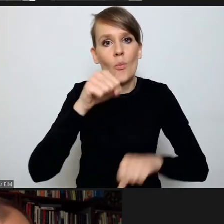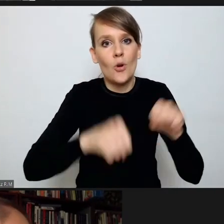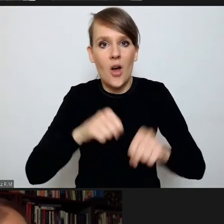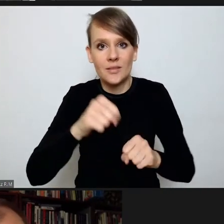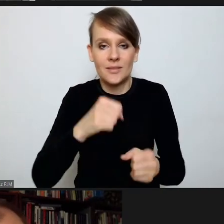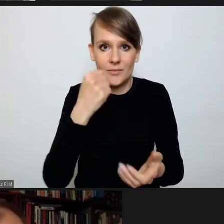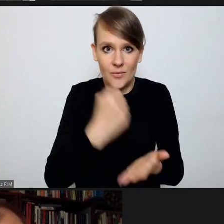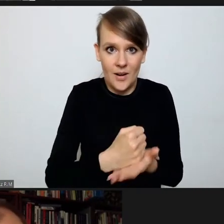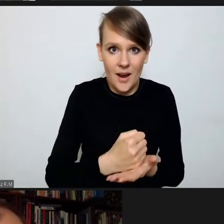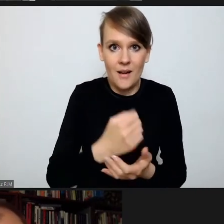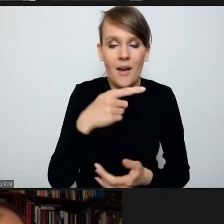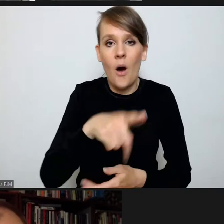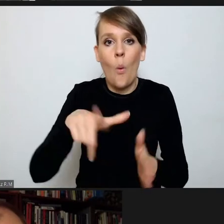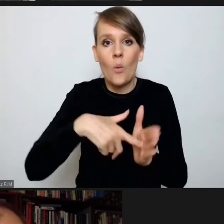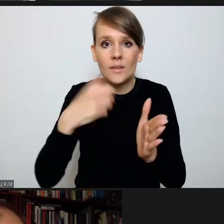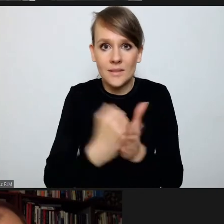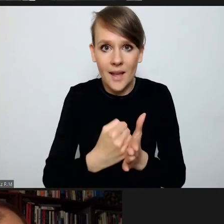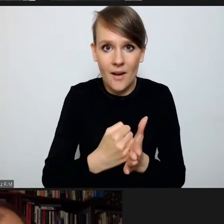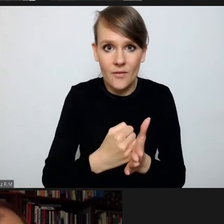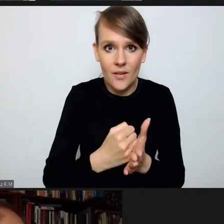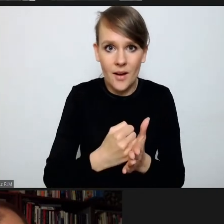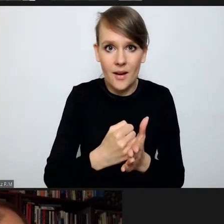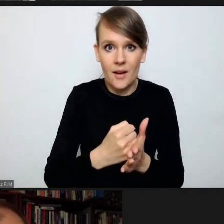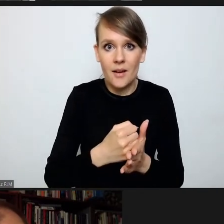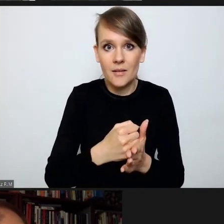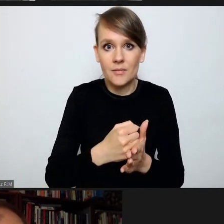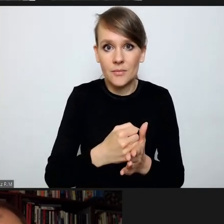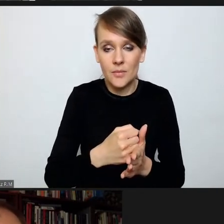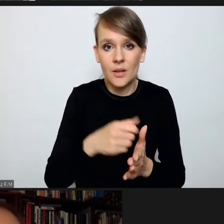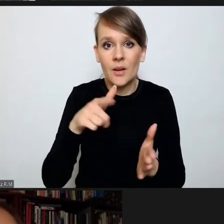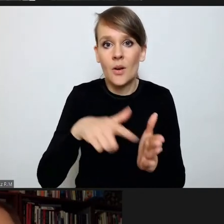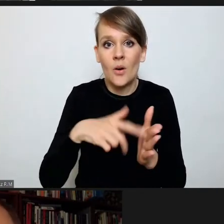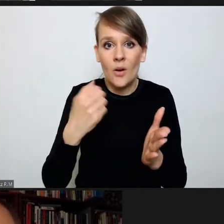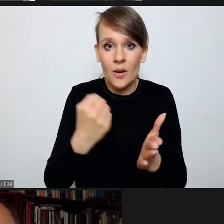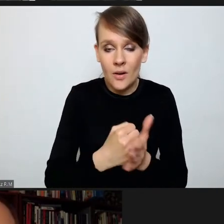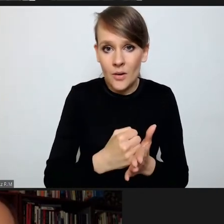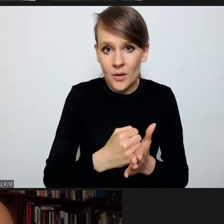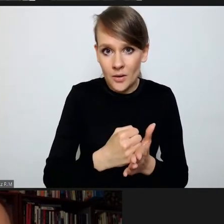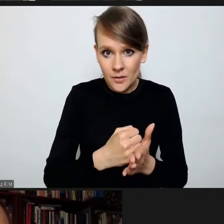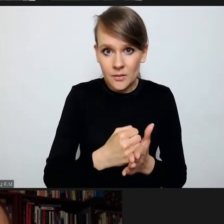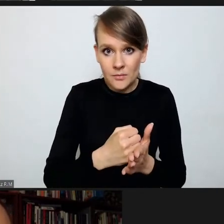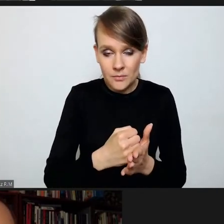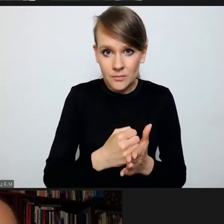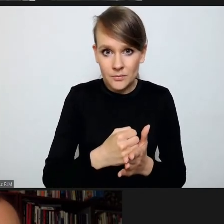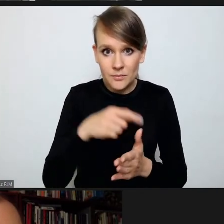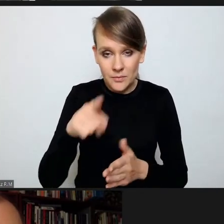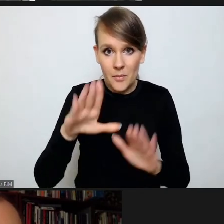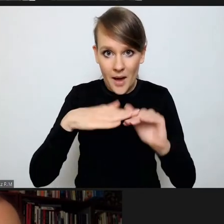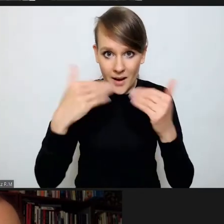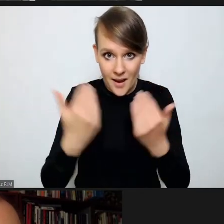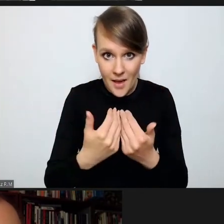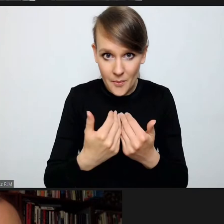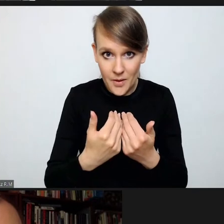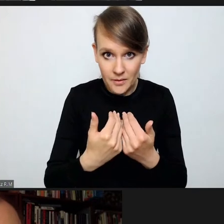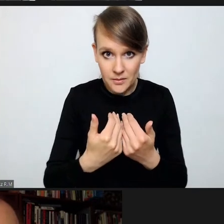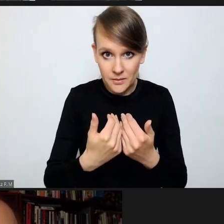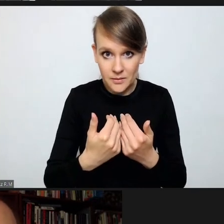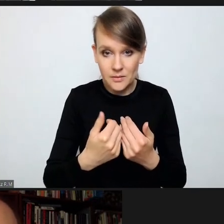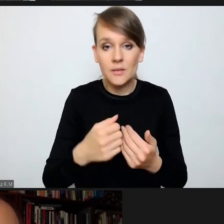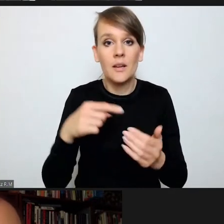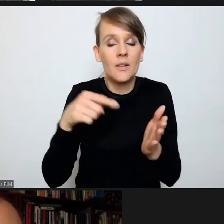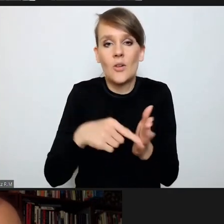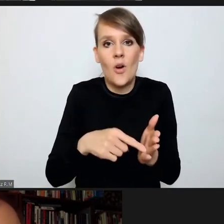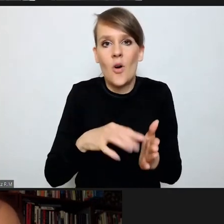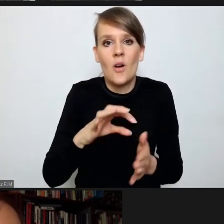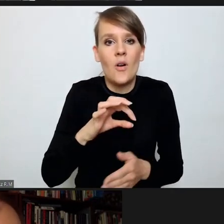klepie się ustawę w sposób, jaki to się wyprawia w parlamencie. Nie jest moim